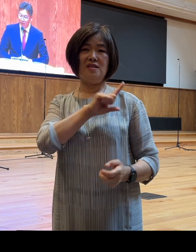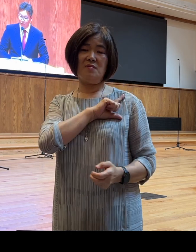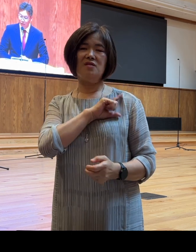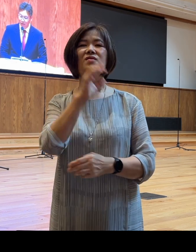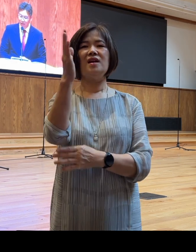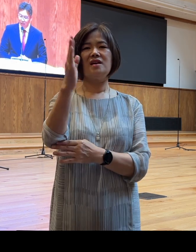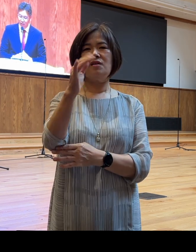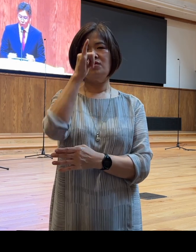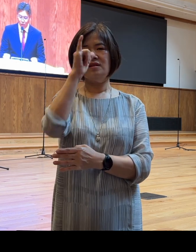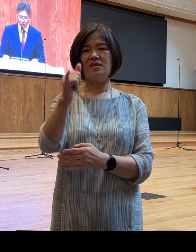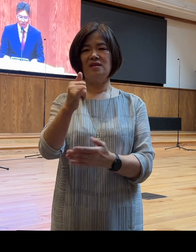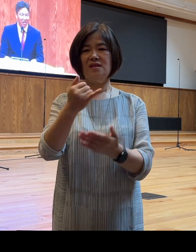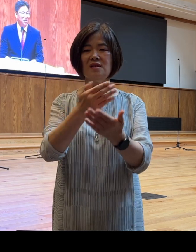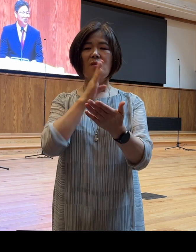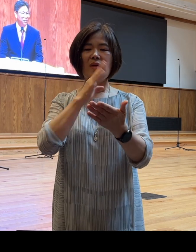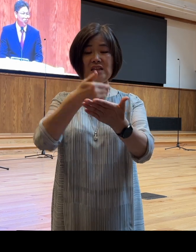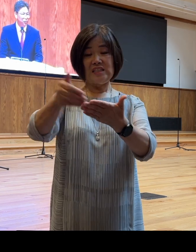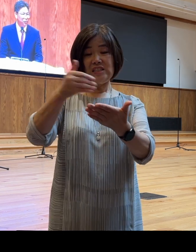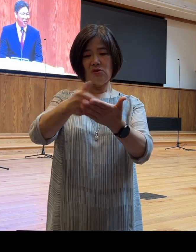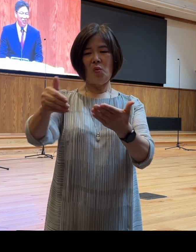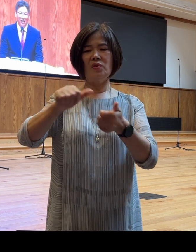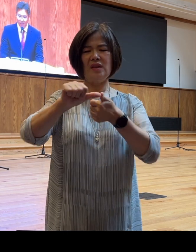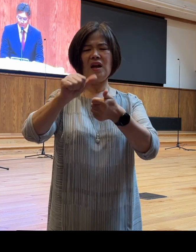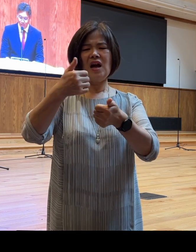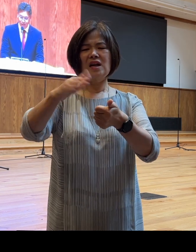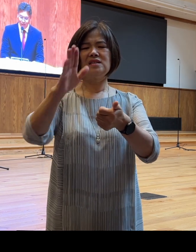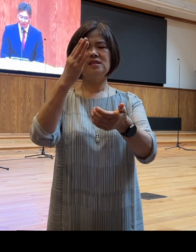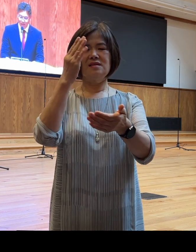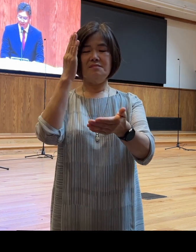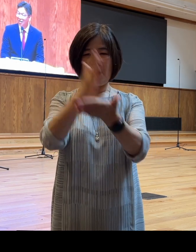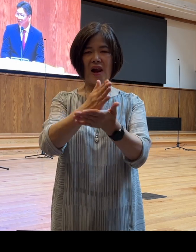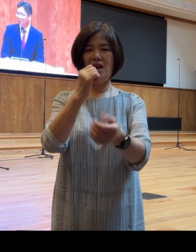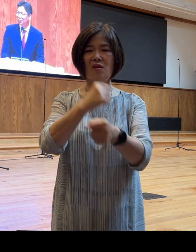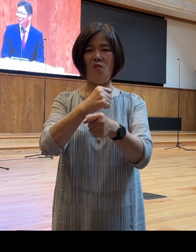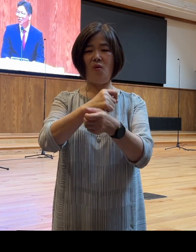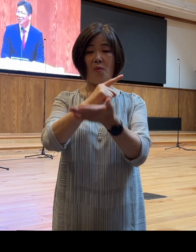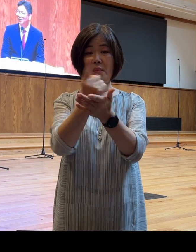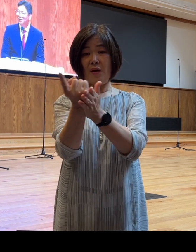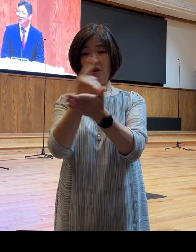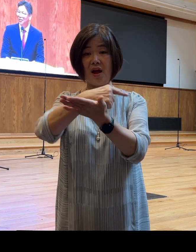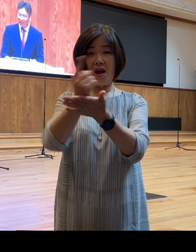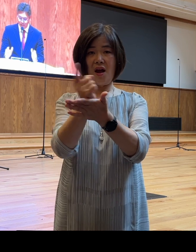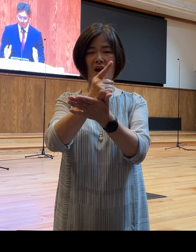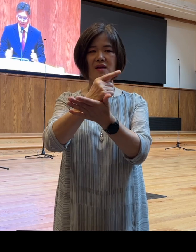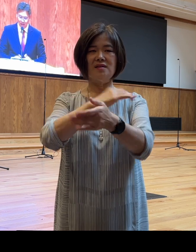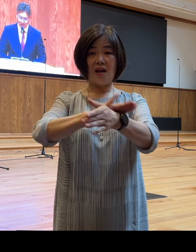지도를 따라가지 말고 나침반을 따라가라는 것입니다 나침반을 따라가라